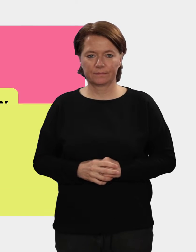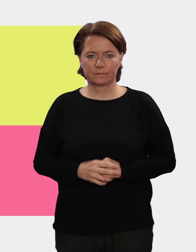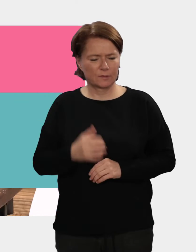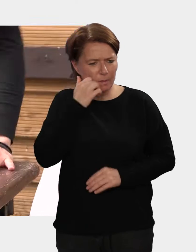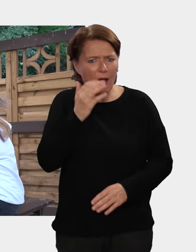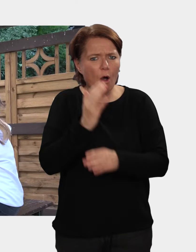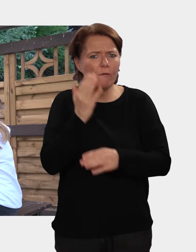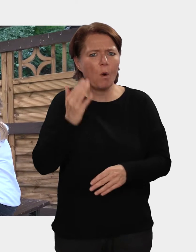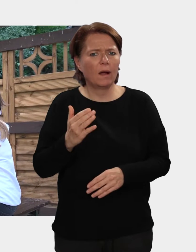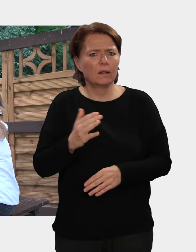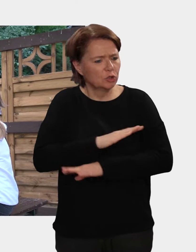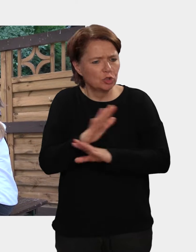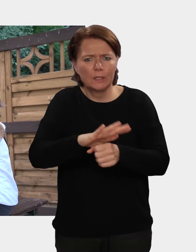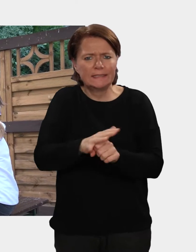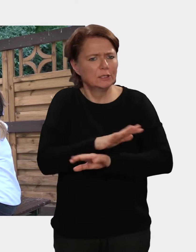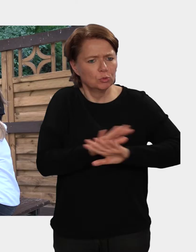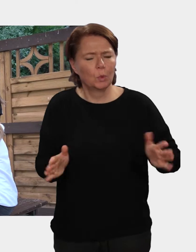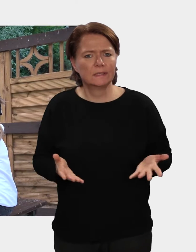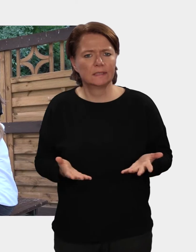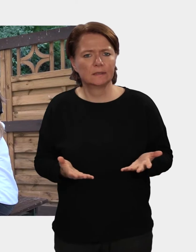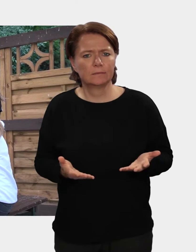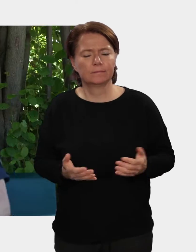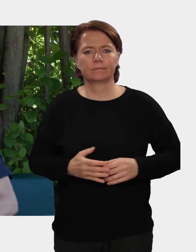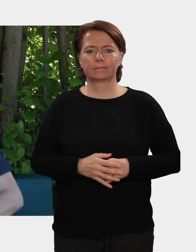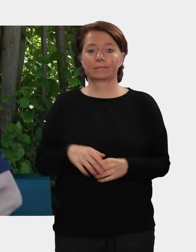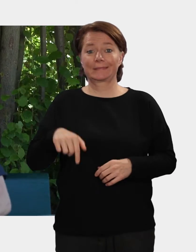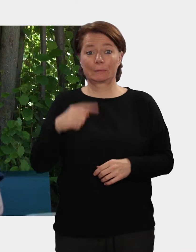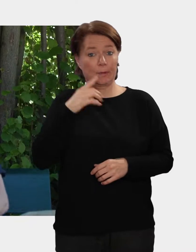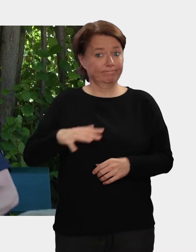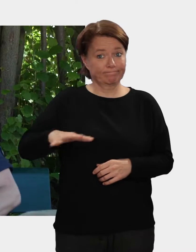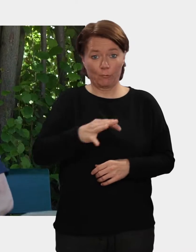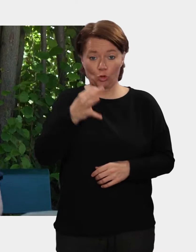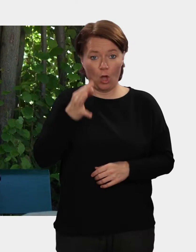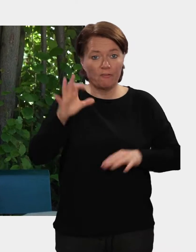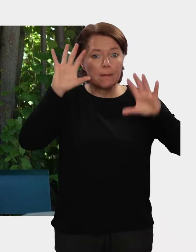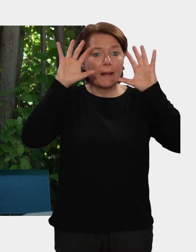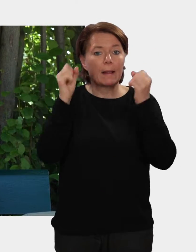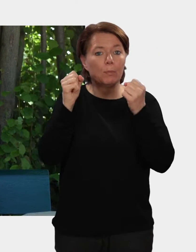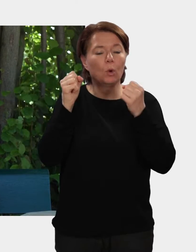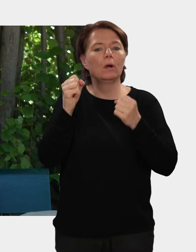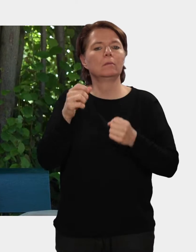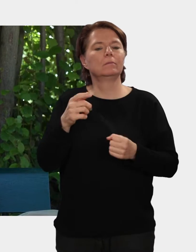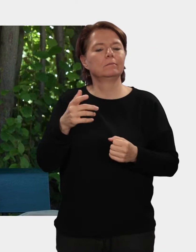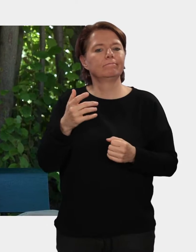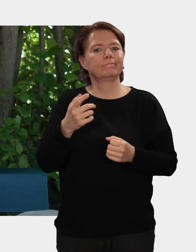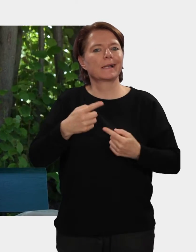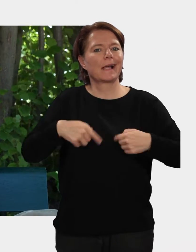Könnt ihr mal damit aufhören? Ihr sollt ihn nicht belästigen. Wir sind hier im Kreis Agrarmuseum im Dorf Mecklenburg